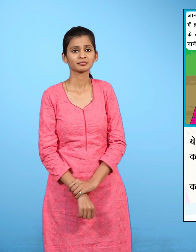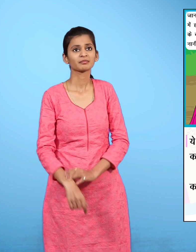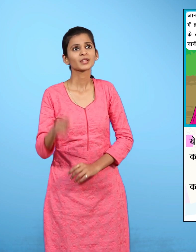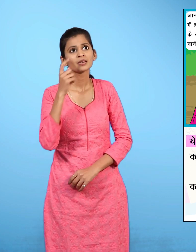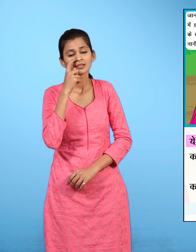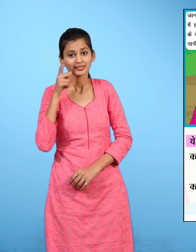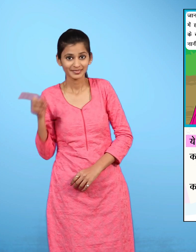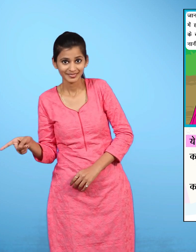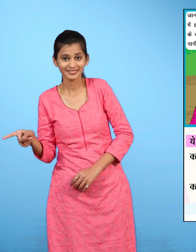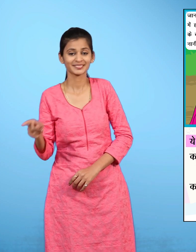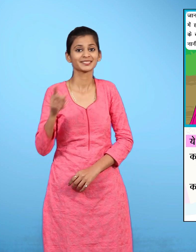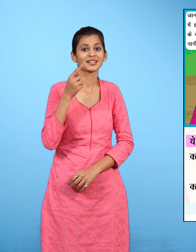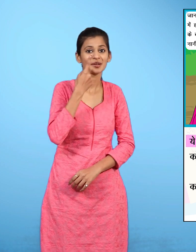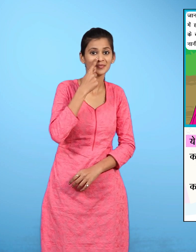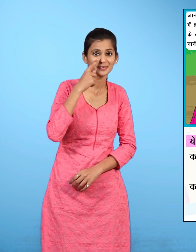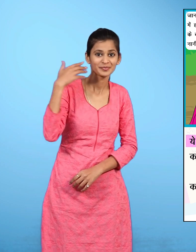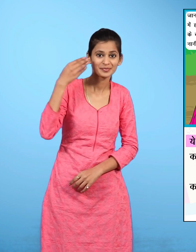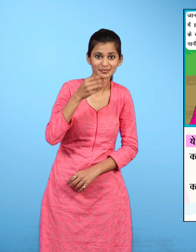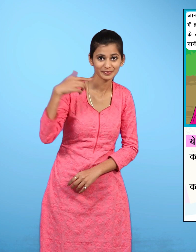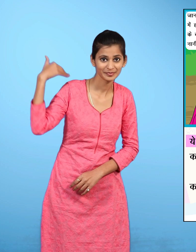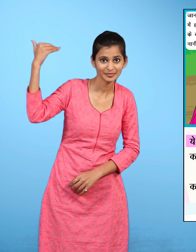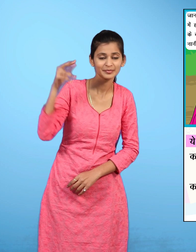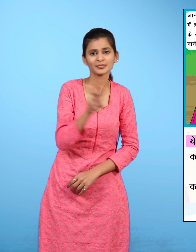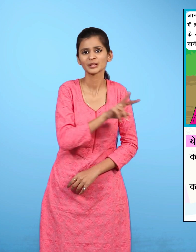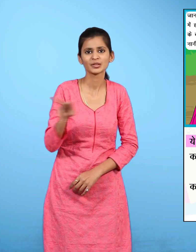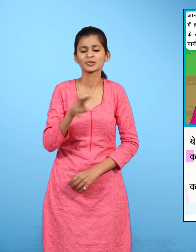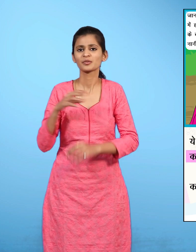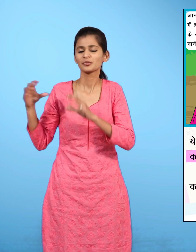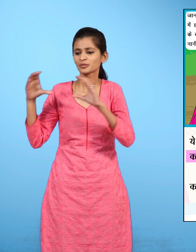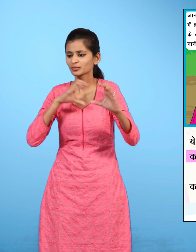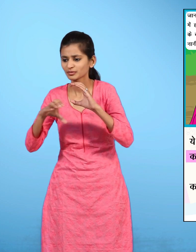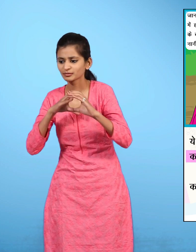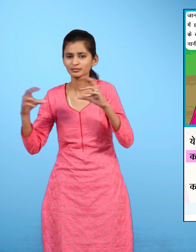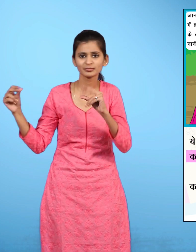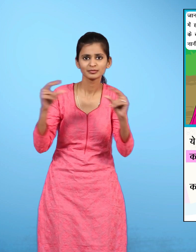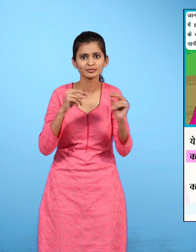ये क्या, रजिया और उसकी आपा चिठी को लेकर क्या बात कर रहे हैं?